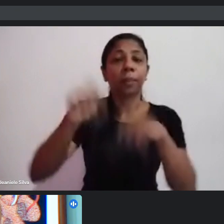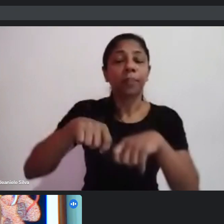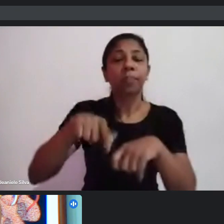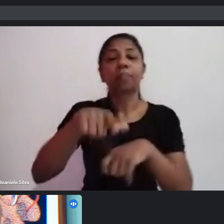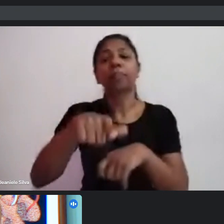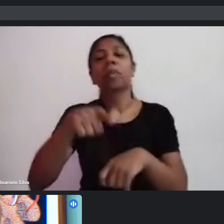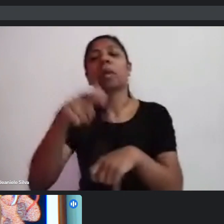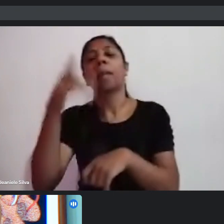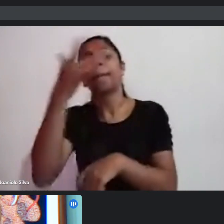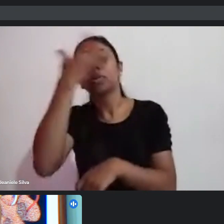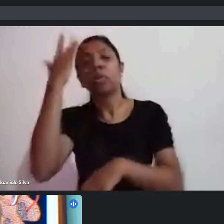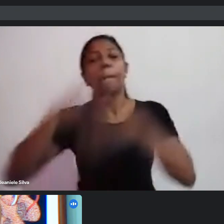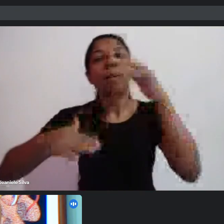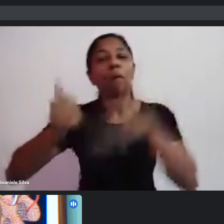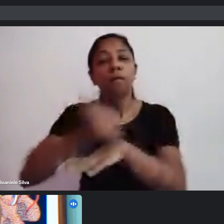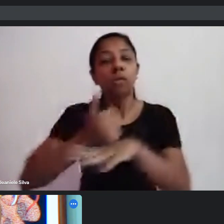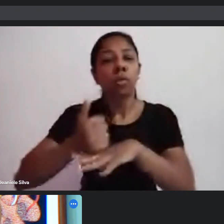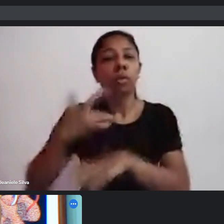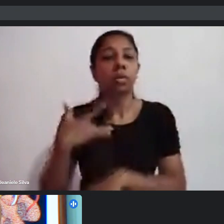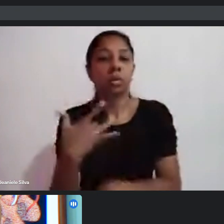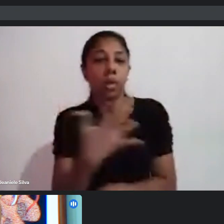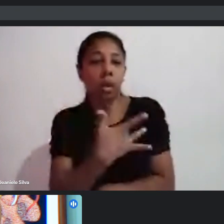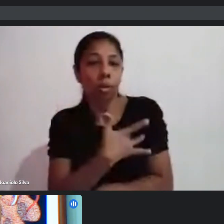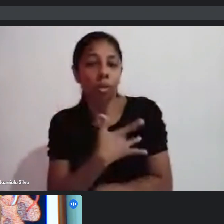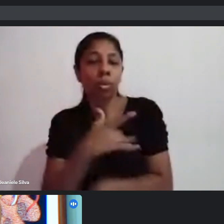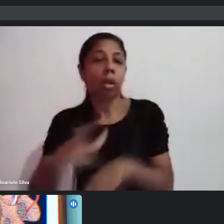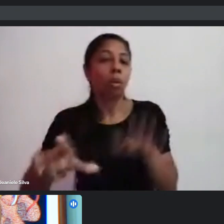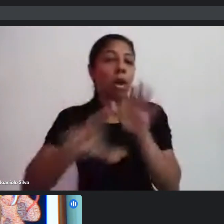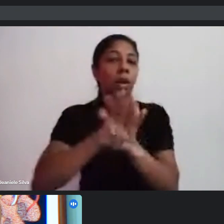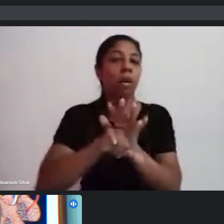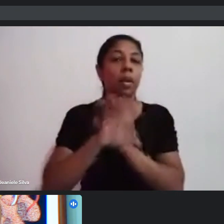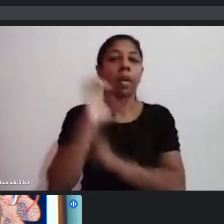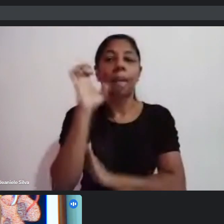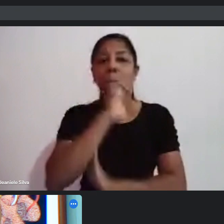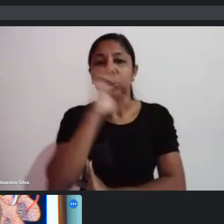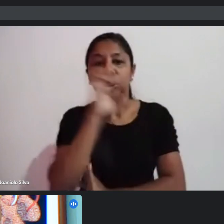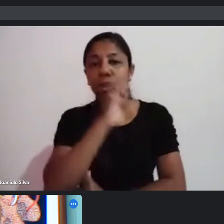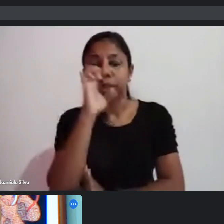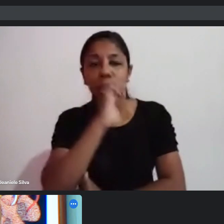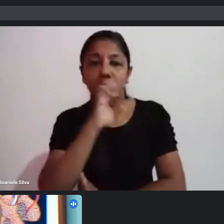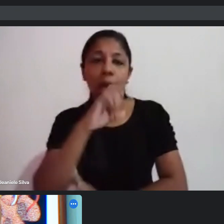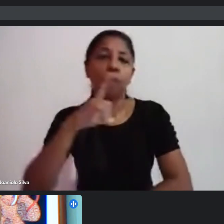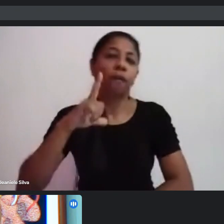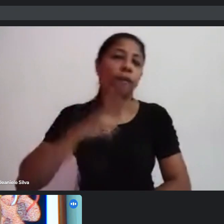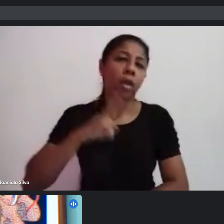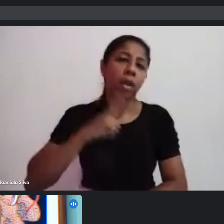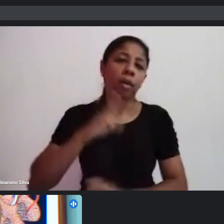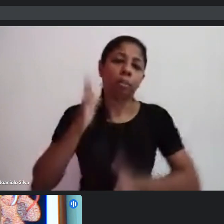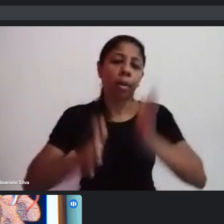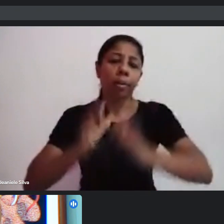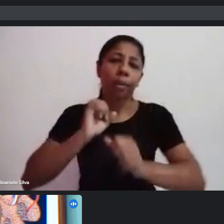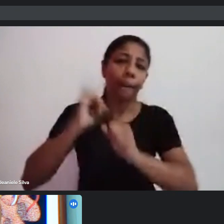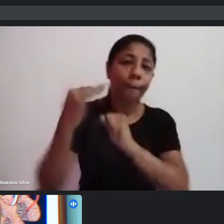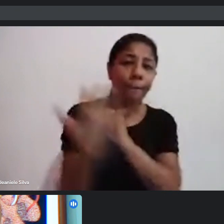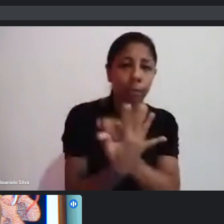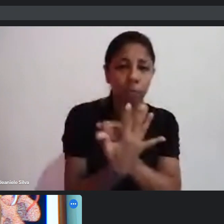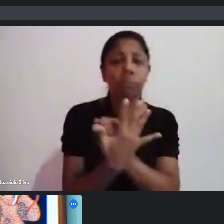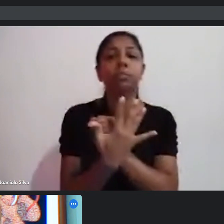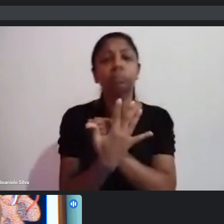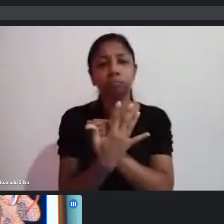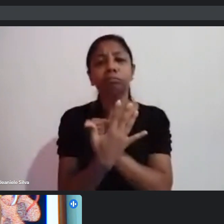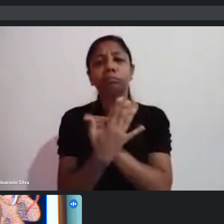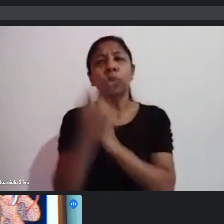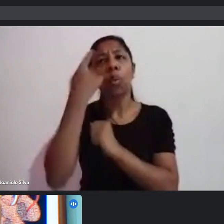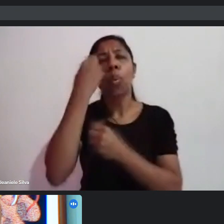saúde já que essa foi uma lei emergencial é uma lei que veio ainda da pandemia e que coloca também como levar cultura